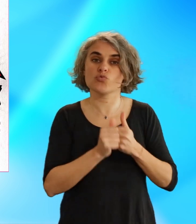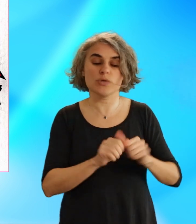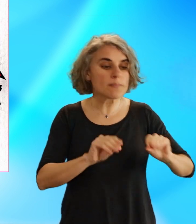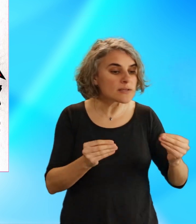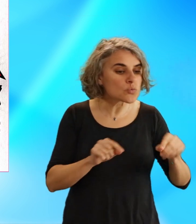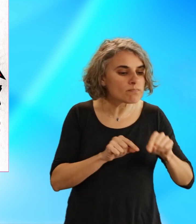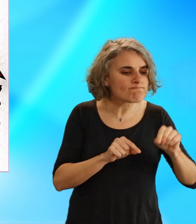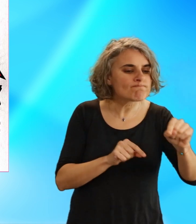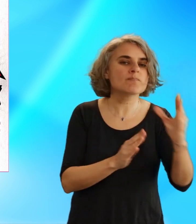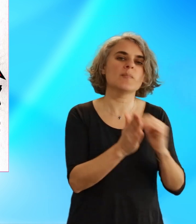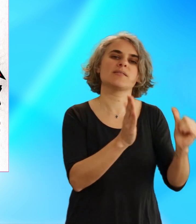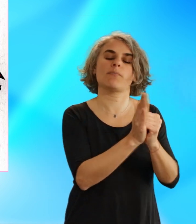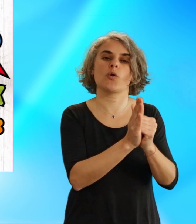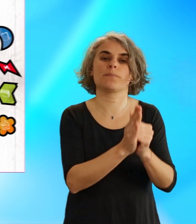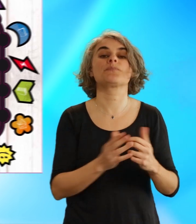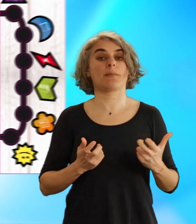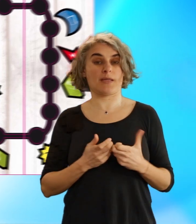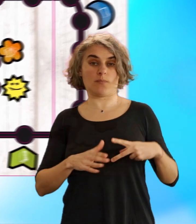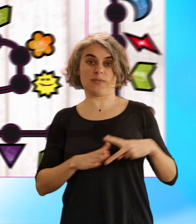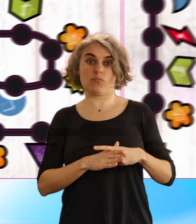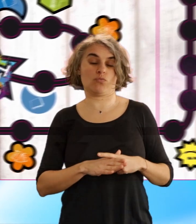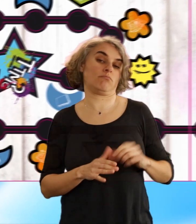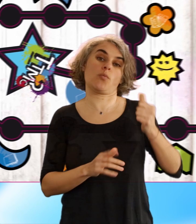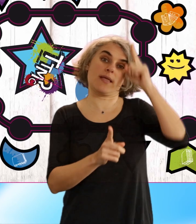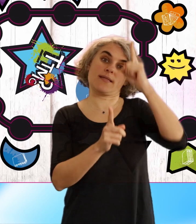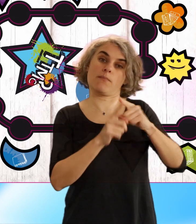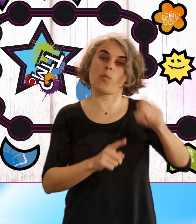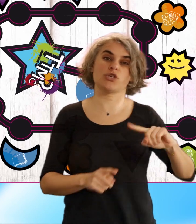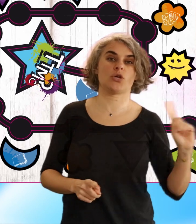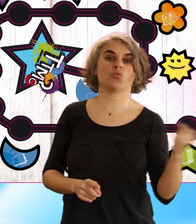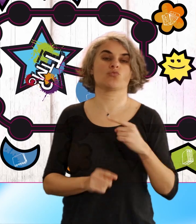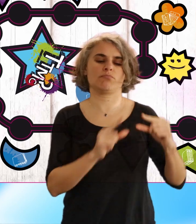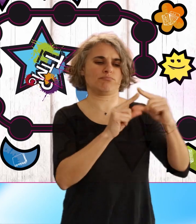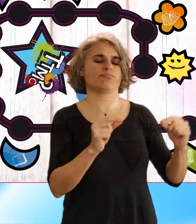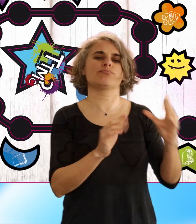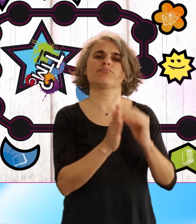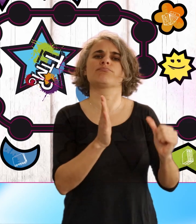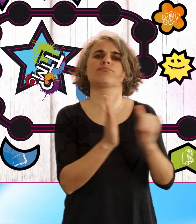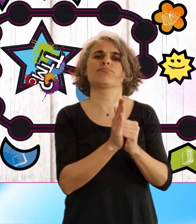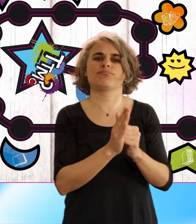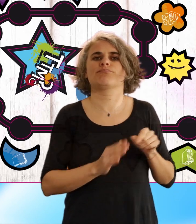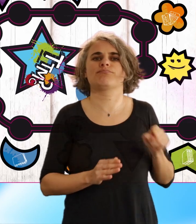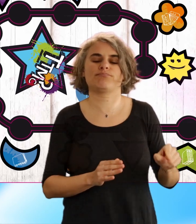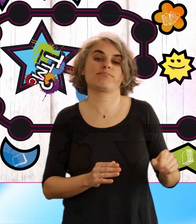où se trouve le pion. Par exemple, chaque équipe commence avec le thème « Improbable » en début de partie.